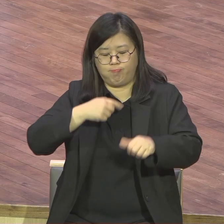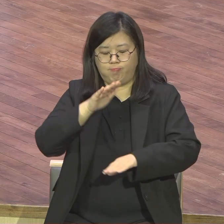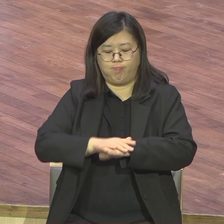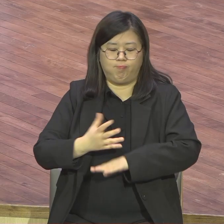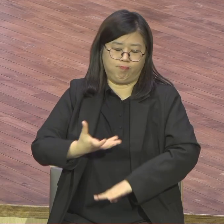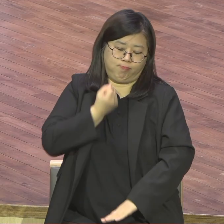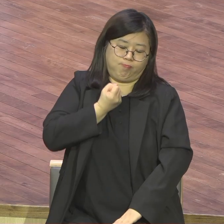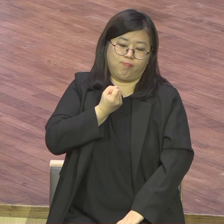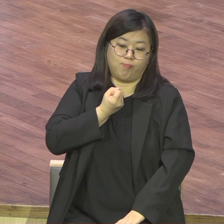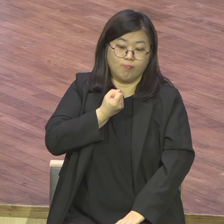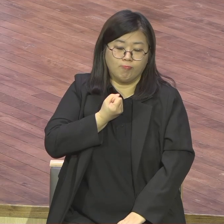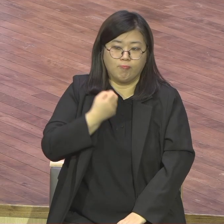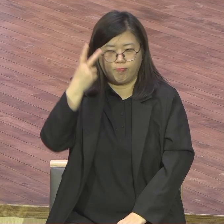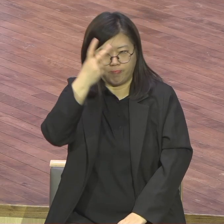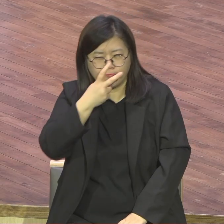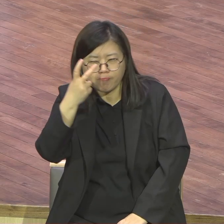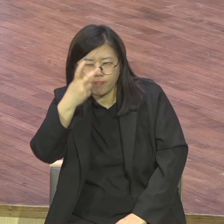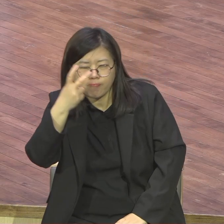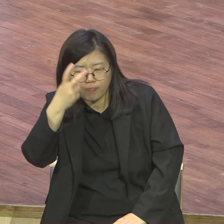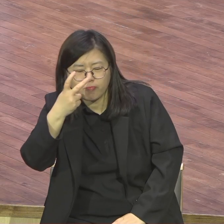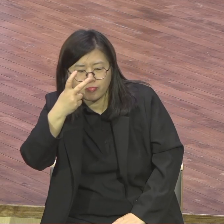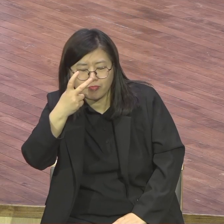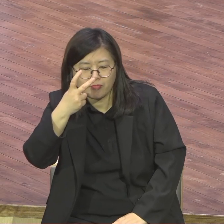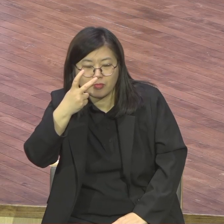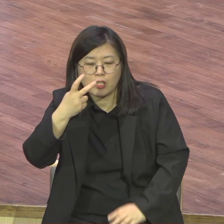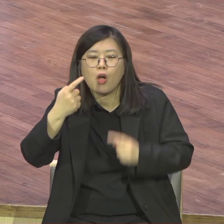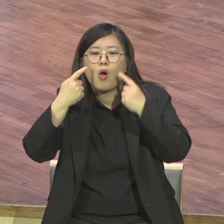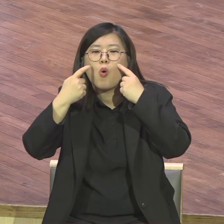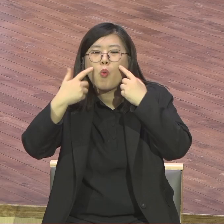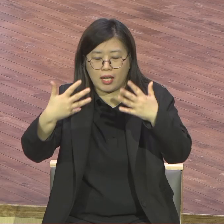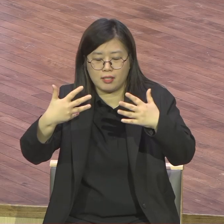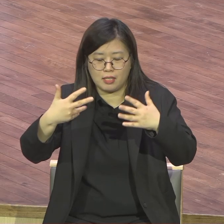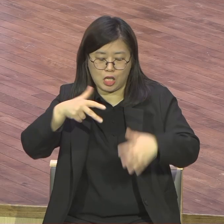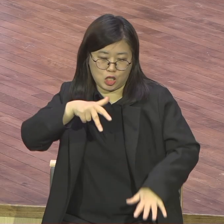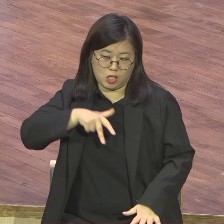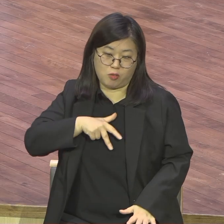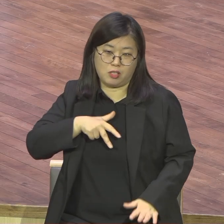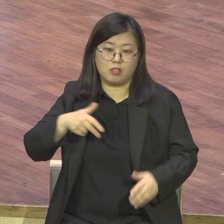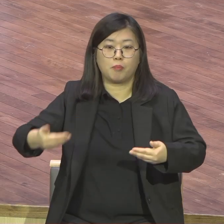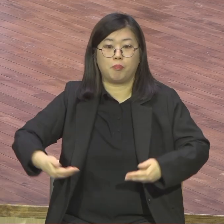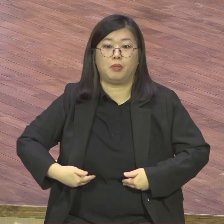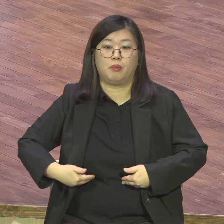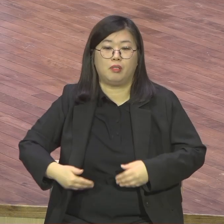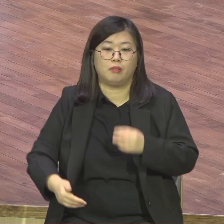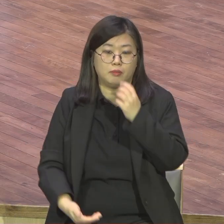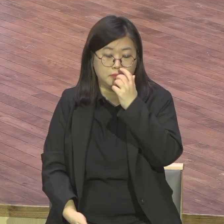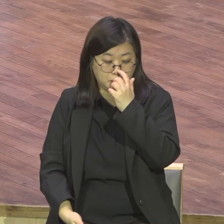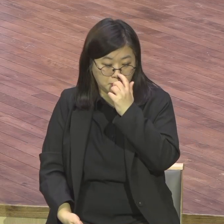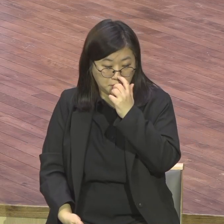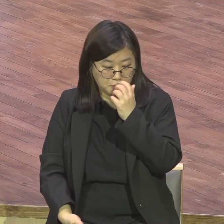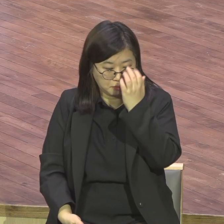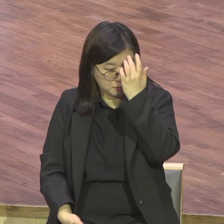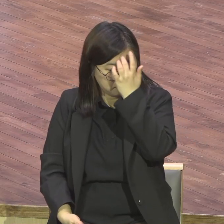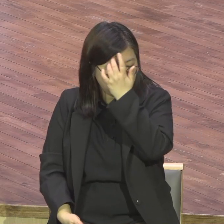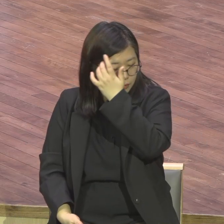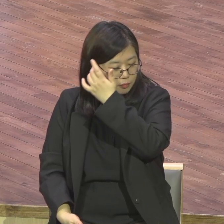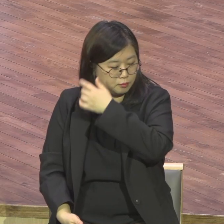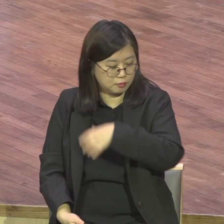소위 말해서 제 같은 경우는 치유가 여기서 나타났어요 아 버스를